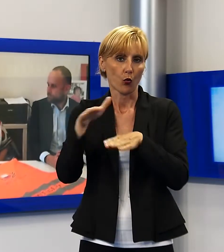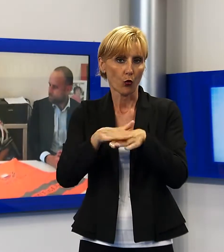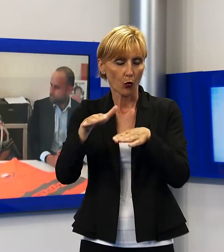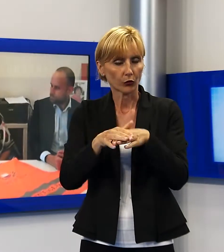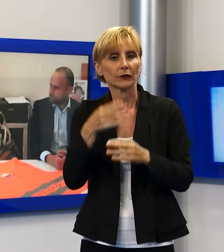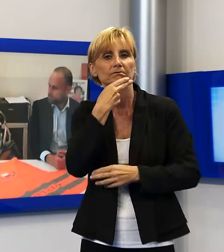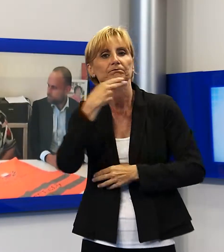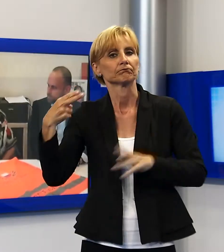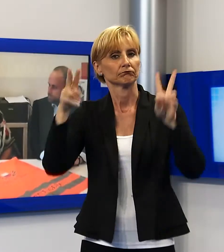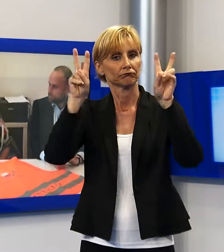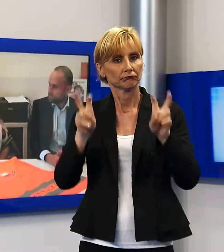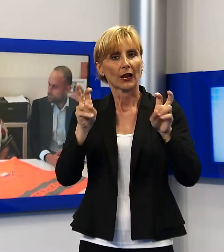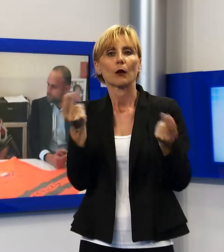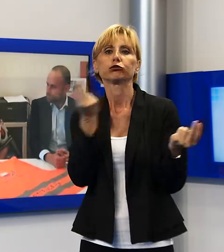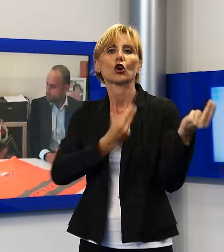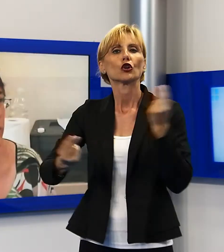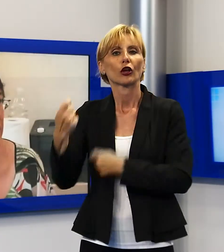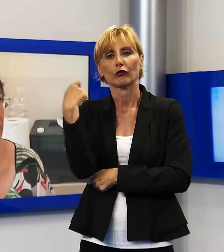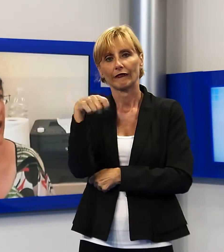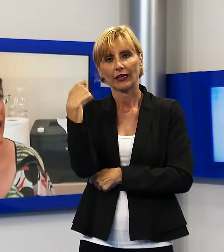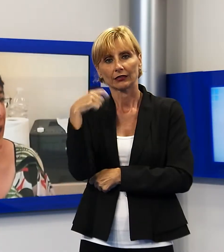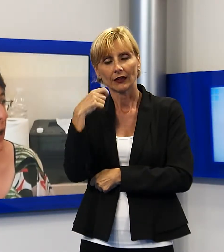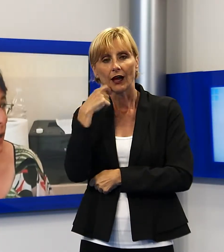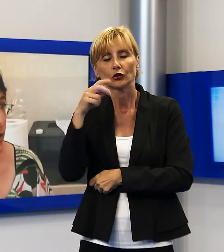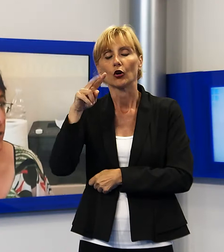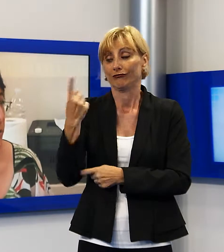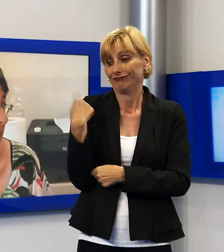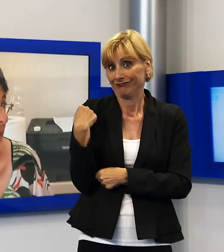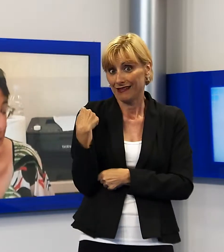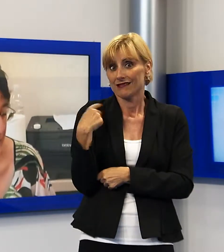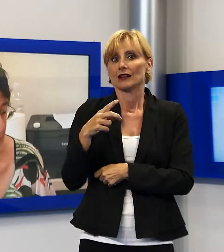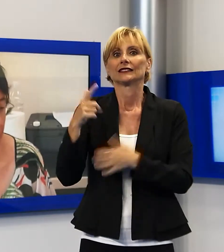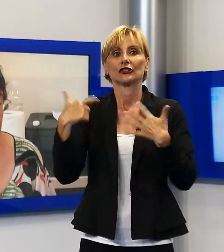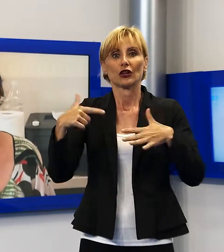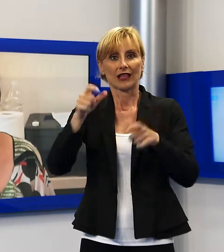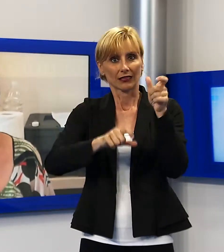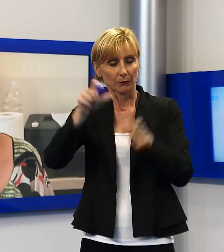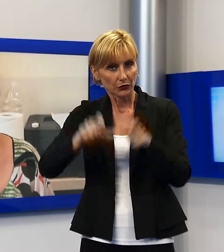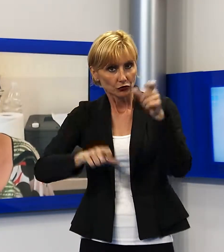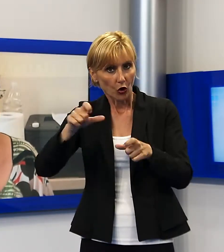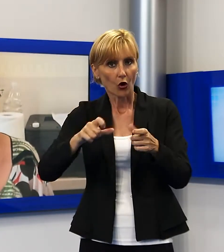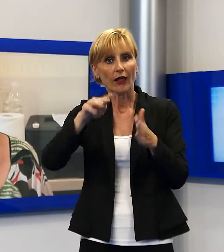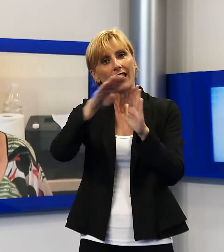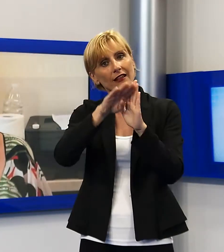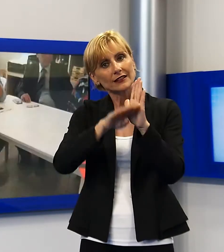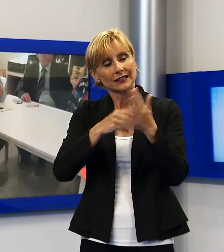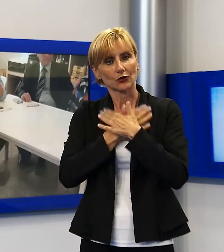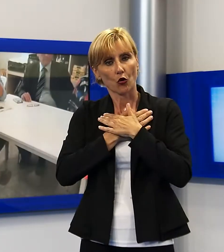2016 ha visto il coinvolgimento di 17 persone iscritte nelle liste di disoccupazione, impiegate in una serie di piccoli